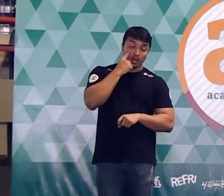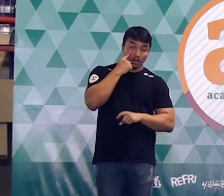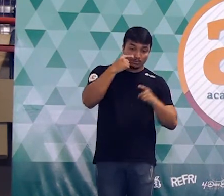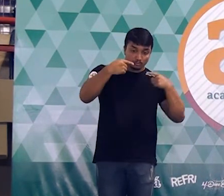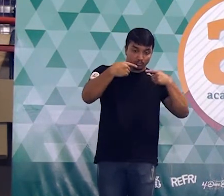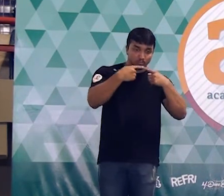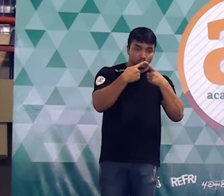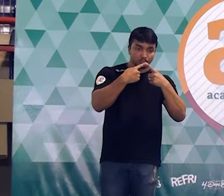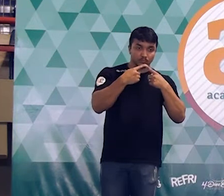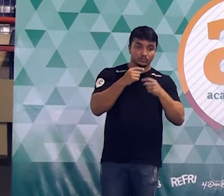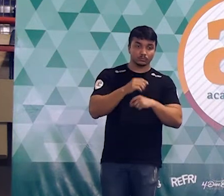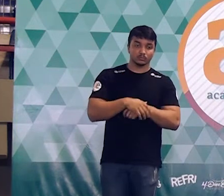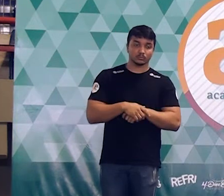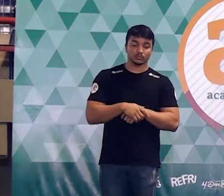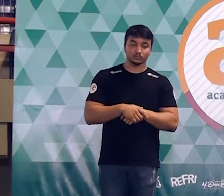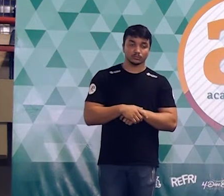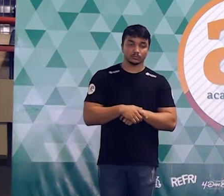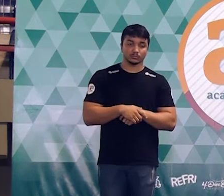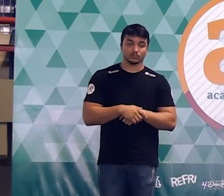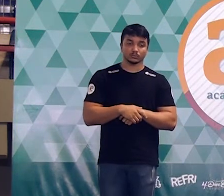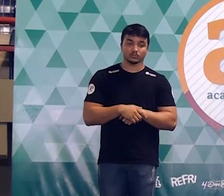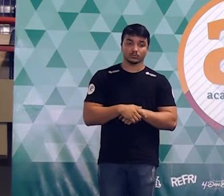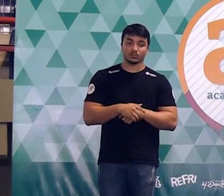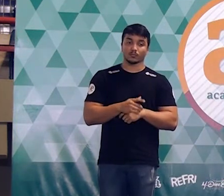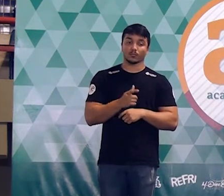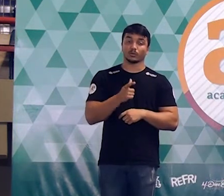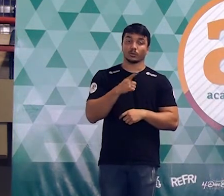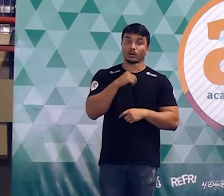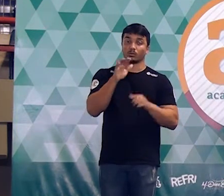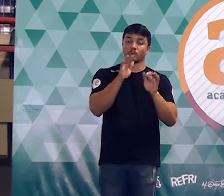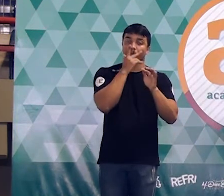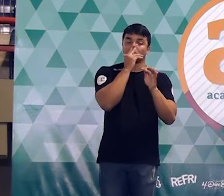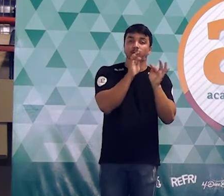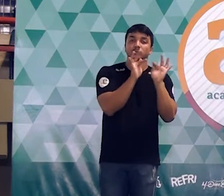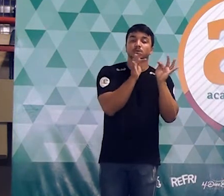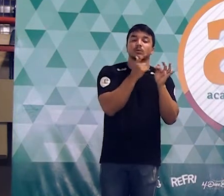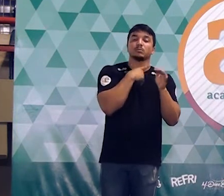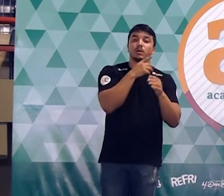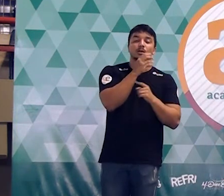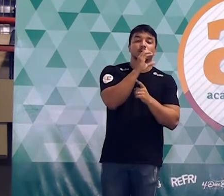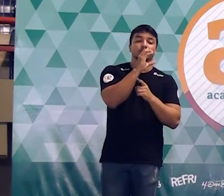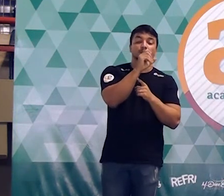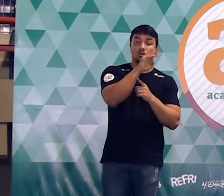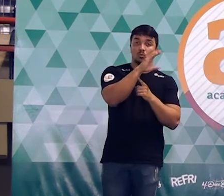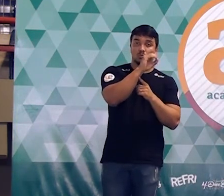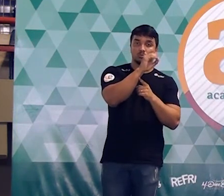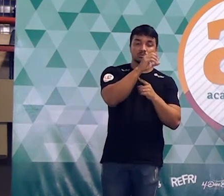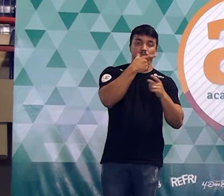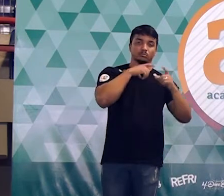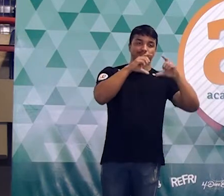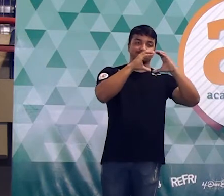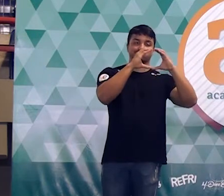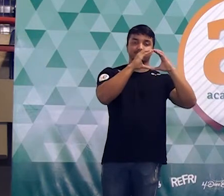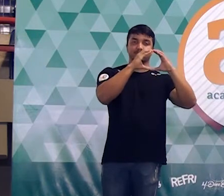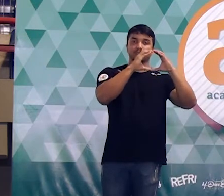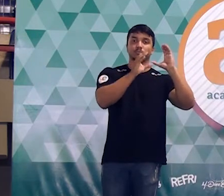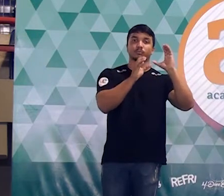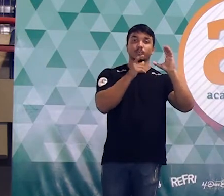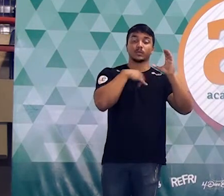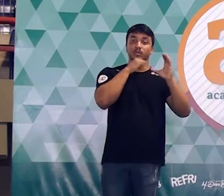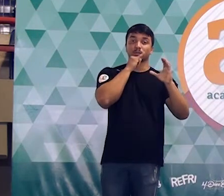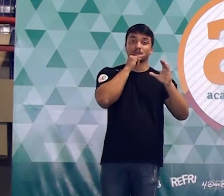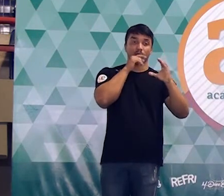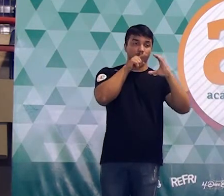O que é eu disse que era um setor circular? Era uma parte do círculo, era uma fatia do círculo, não é? Tudo bem. Me diz uma coisa. Um